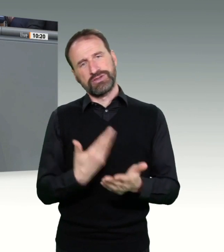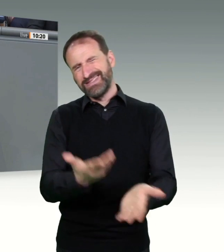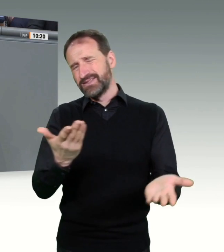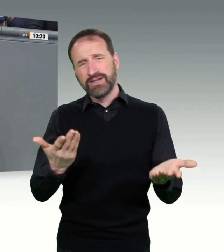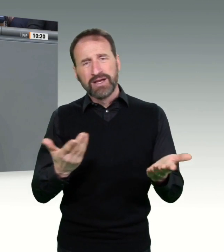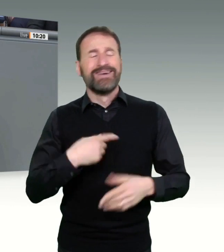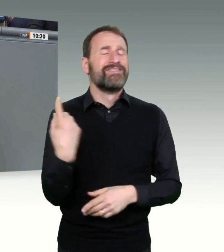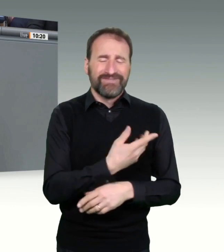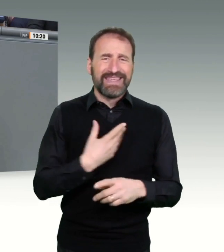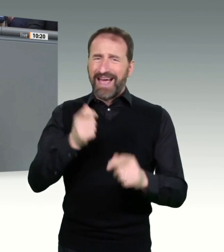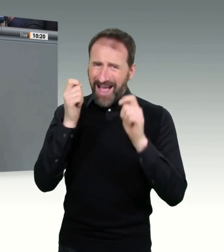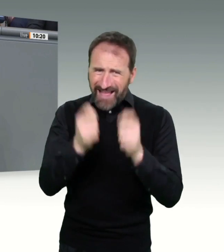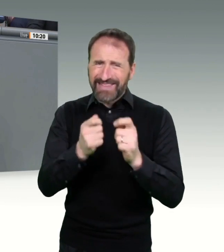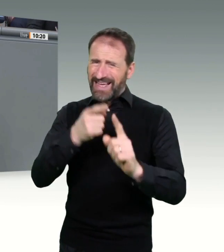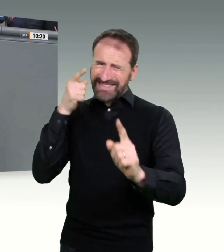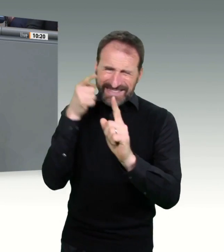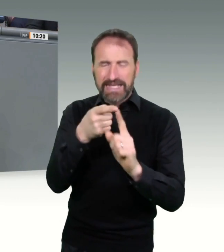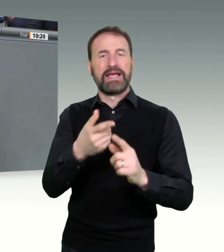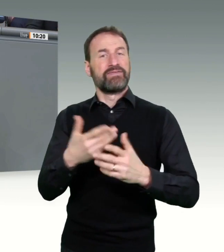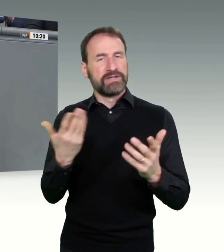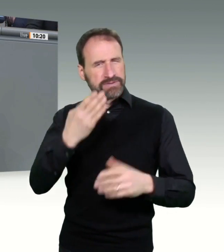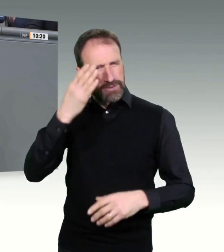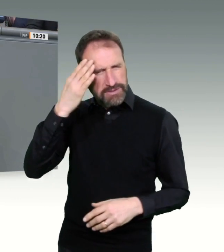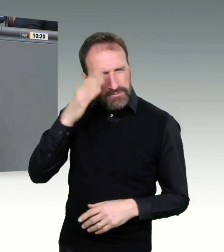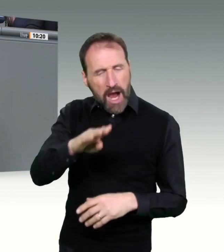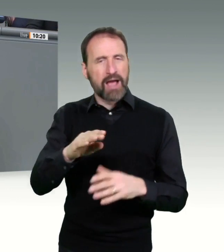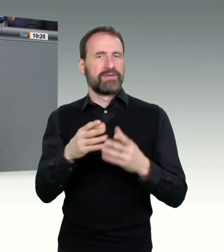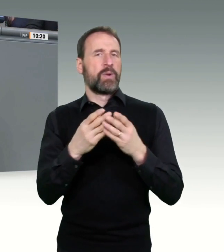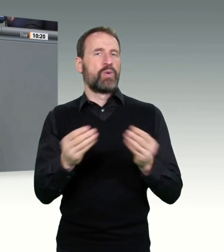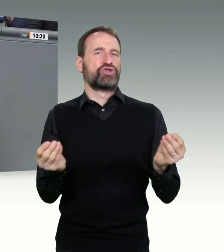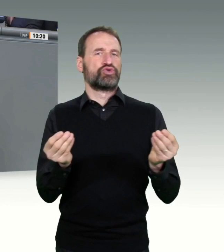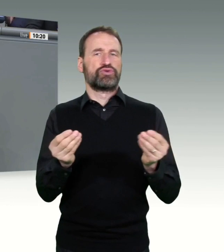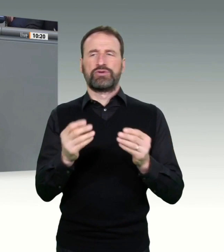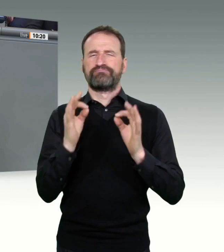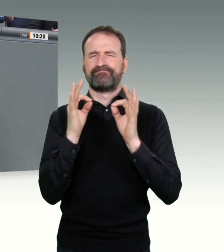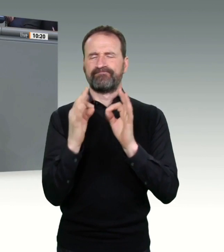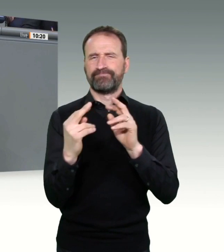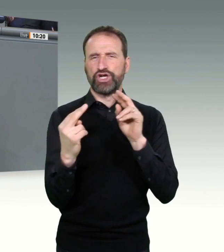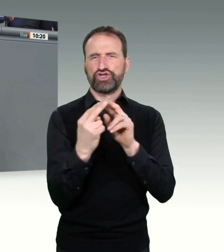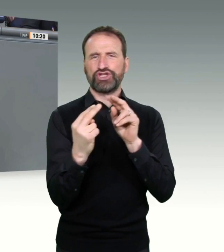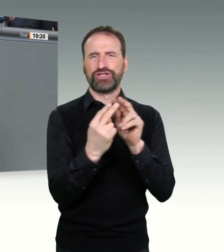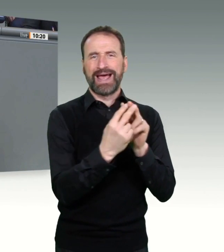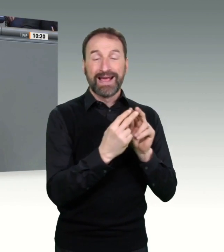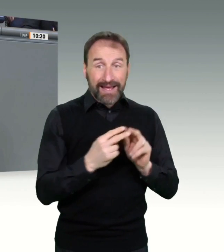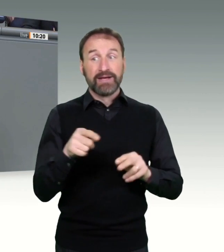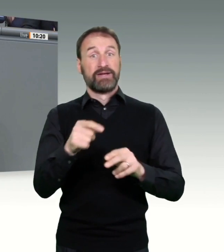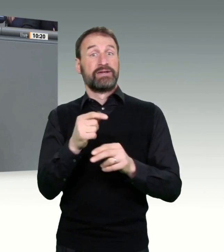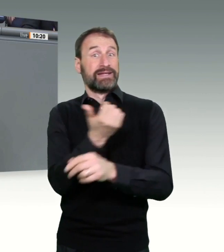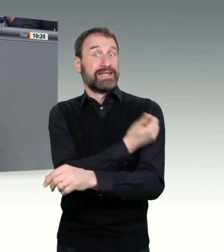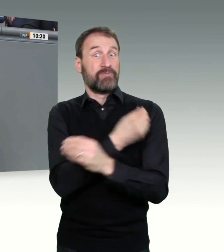smarten Lösungen und Schnittstellen die Verteilung der Impfstoffe zielgenau zu optimieren, meine Damen und